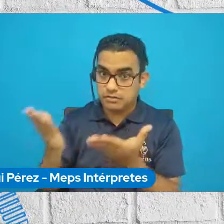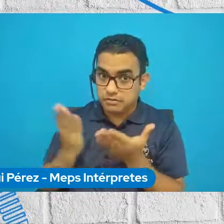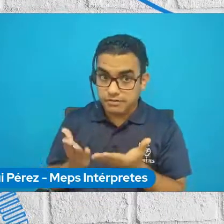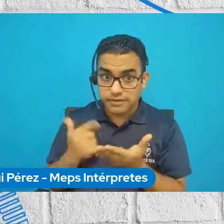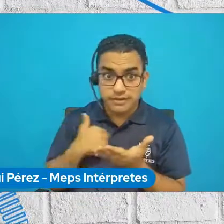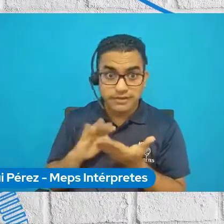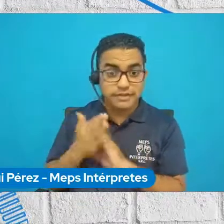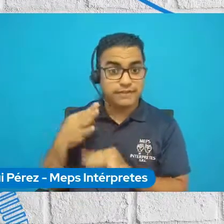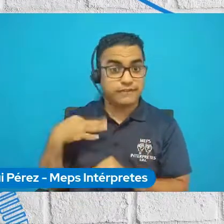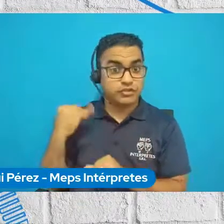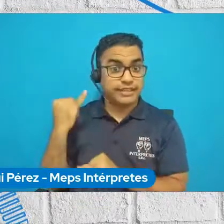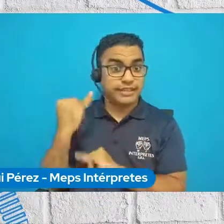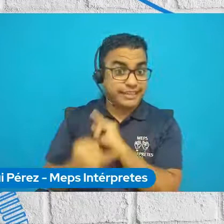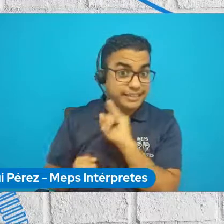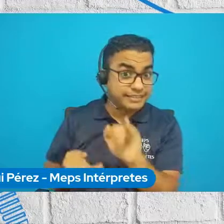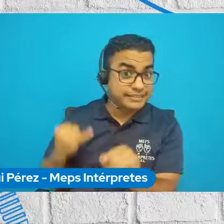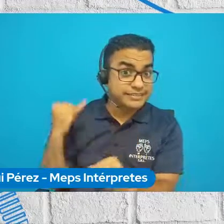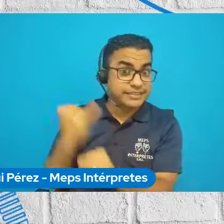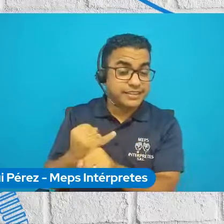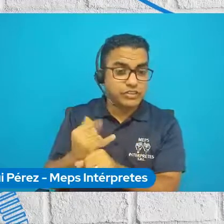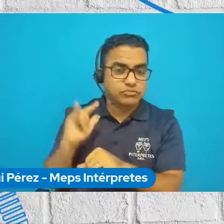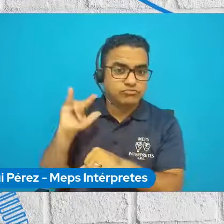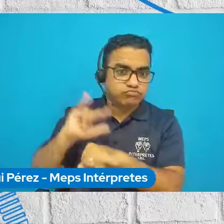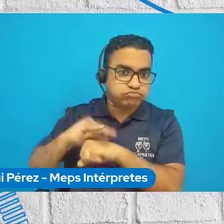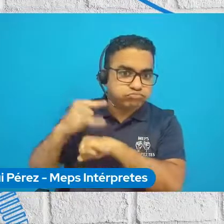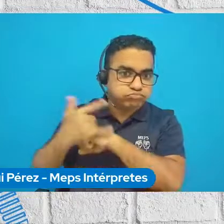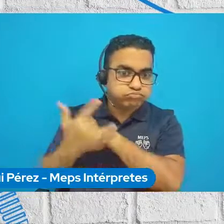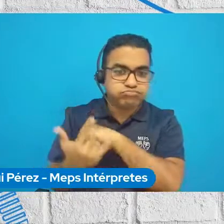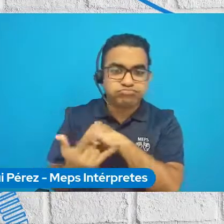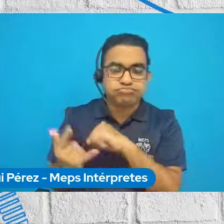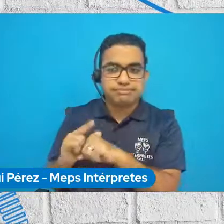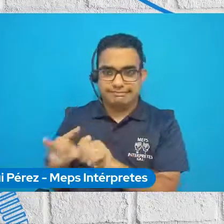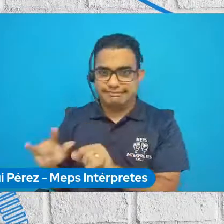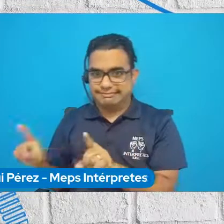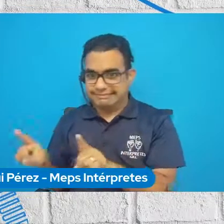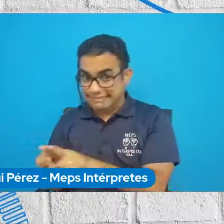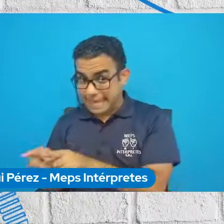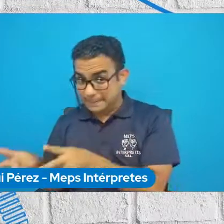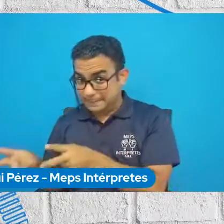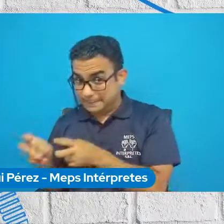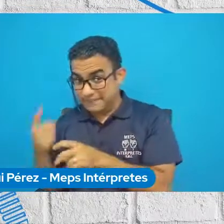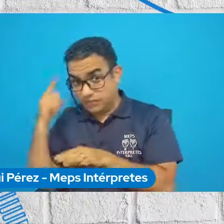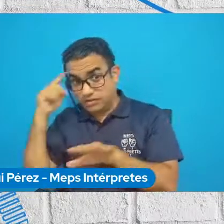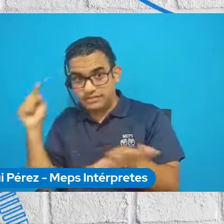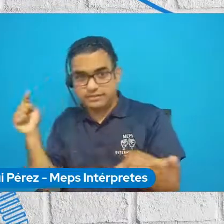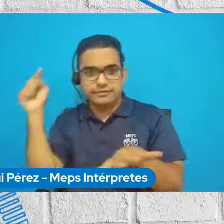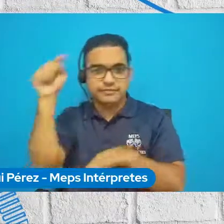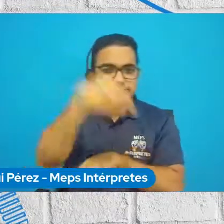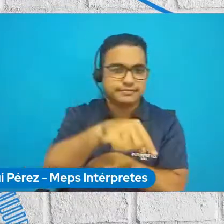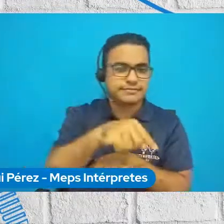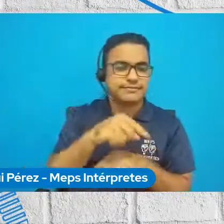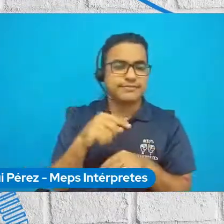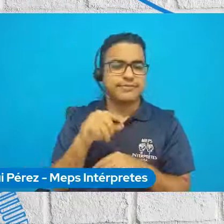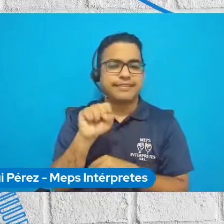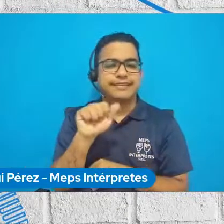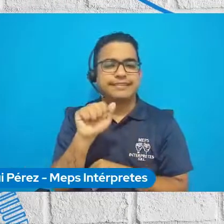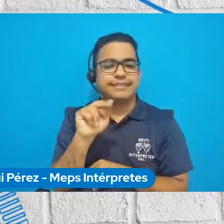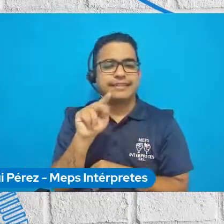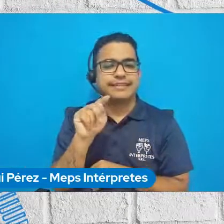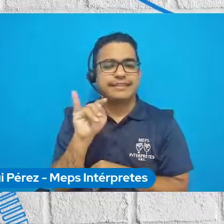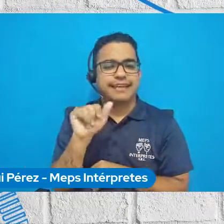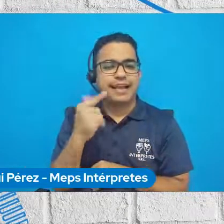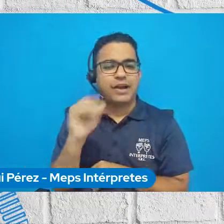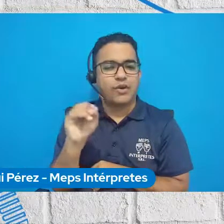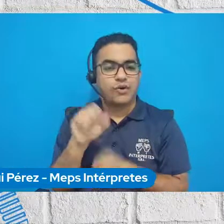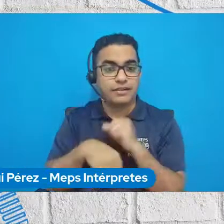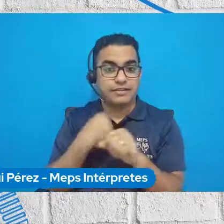ONU internacionalmente para utilizar esta misma metodología, pero para la COP25 que se iba a realizar en Santiago en